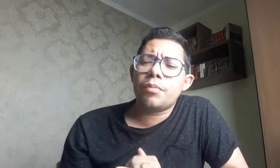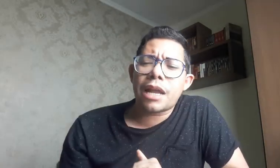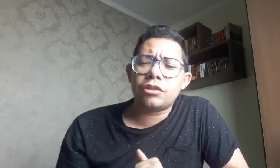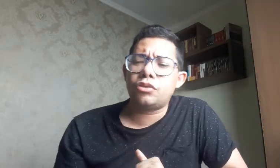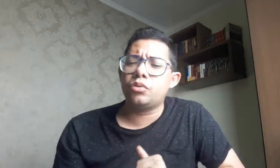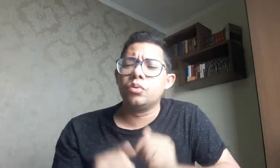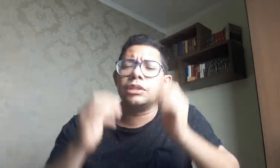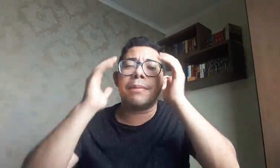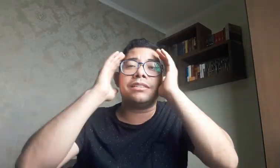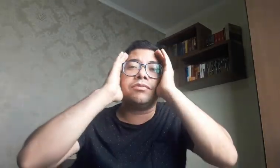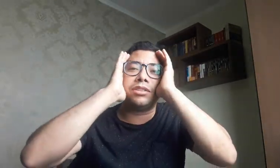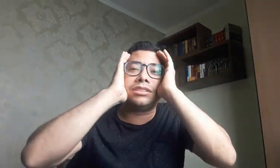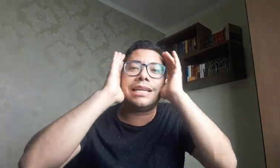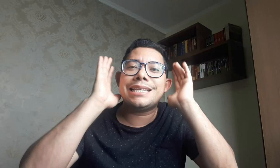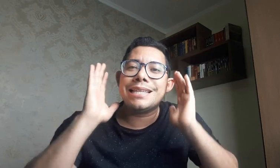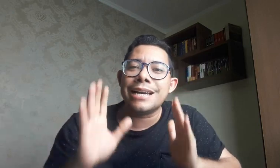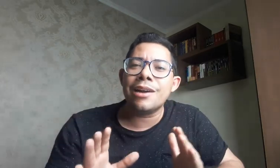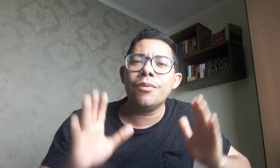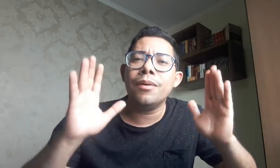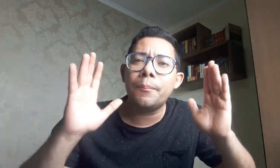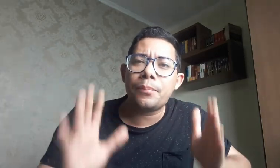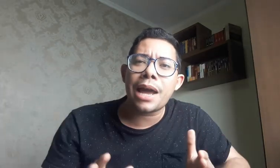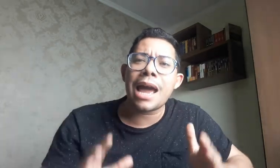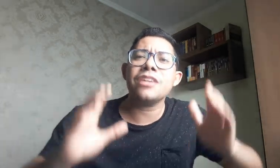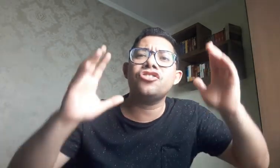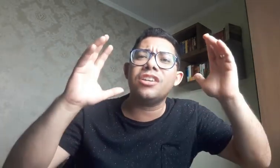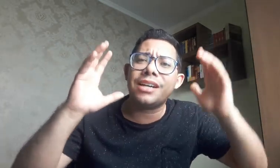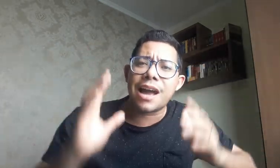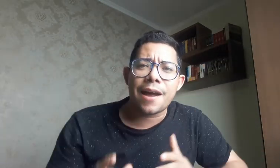comunidade surda, mas se você não praticar,